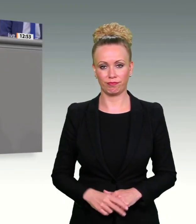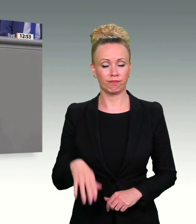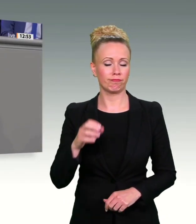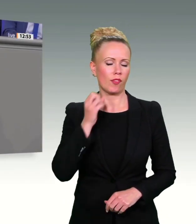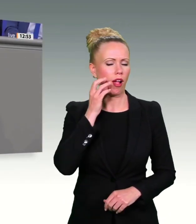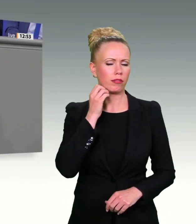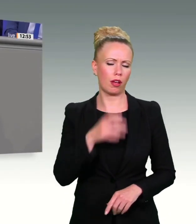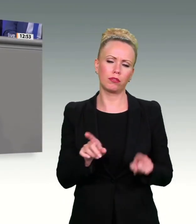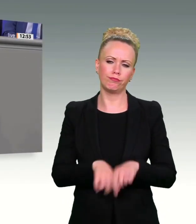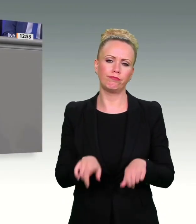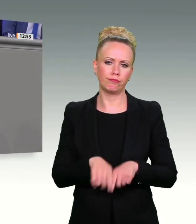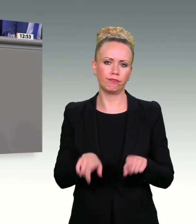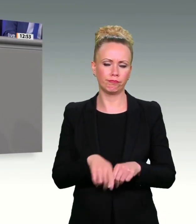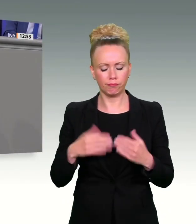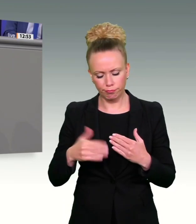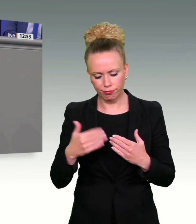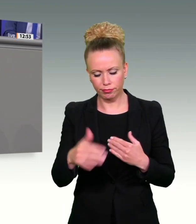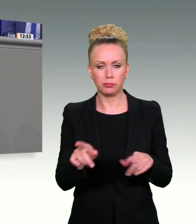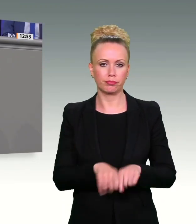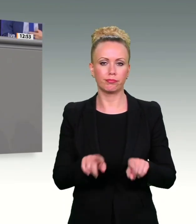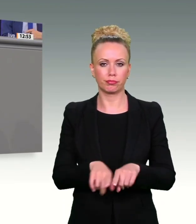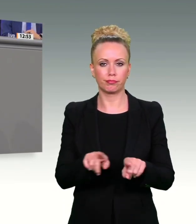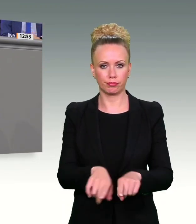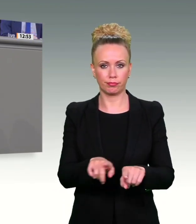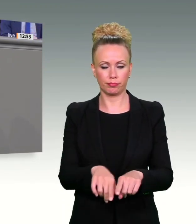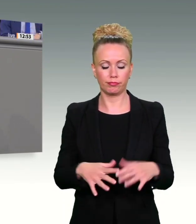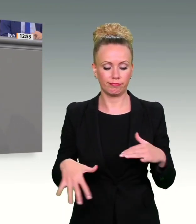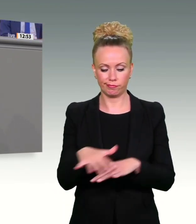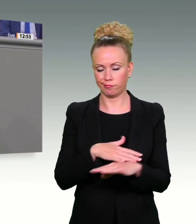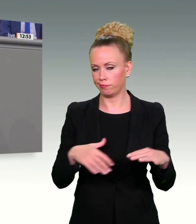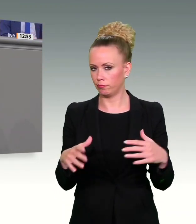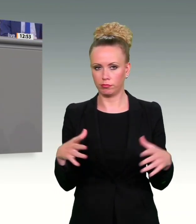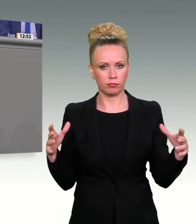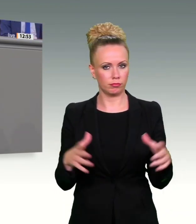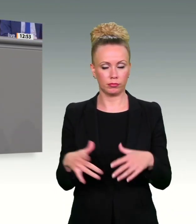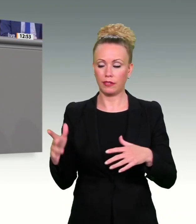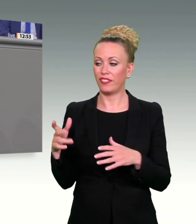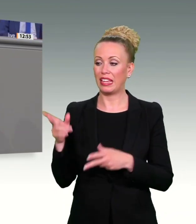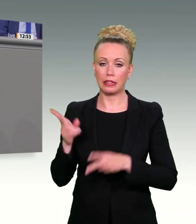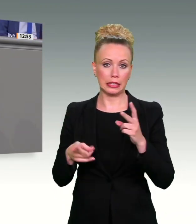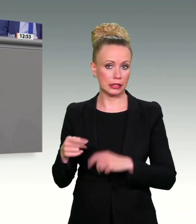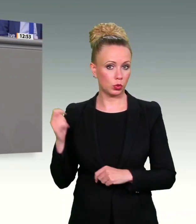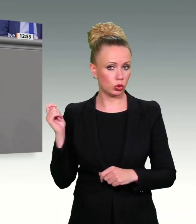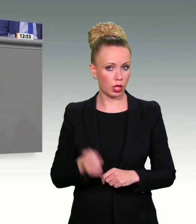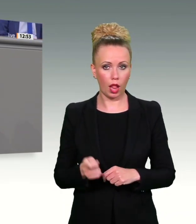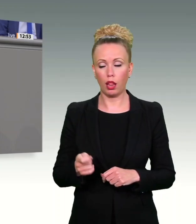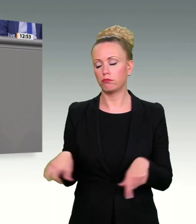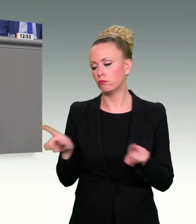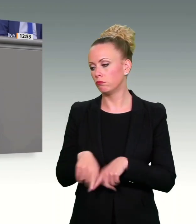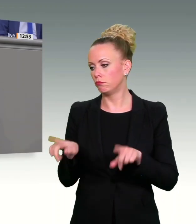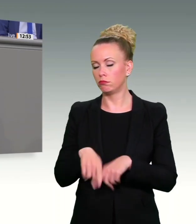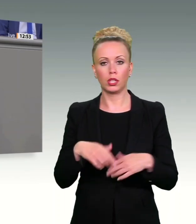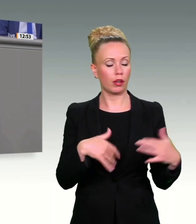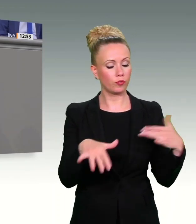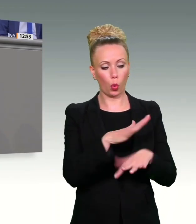der Logbuch Netzpolitik-Podcast, das drölfzigste Gerichtsurteil zur Rechtswidrigkeit irgendeiner